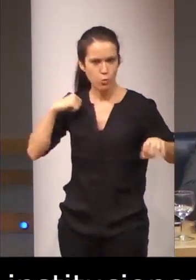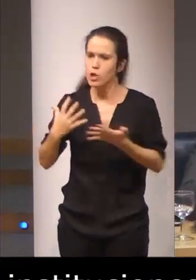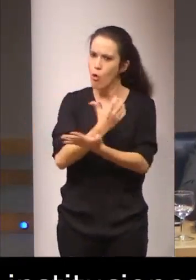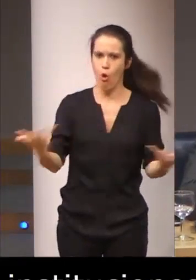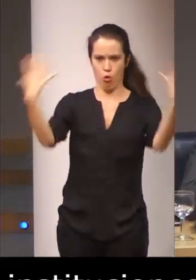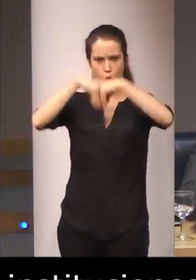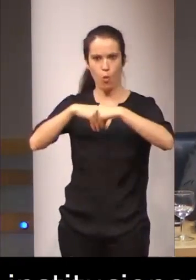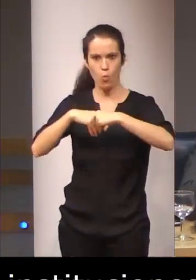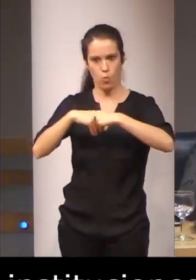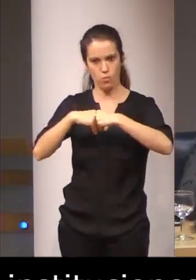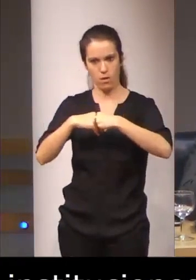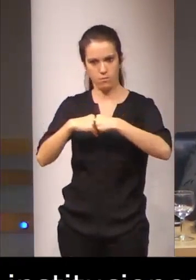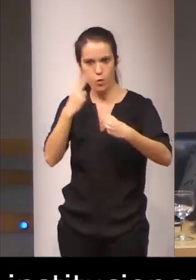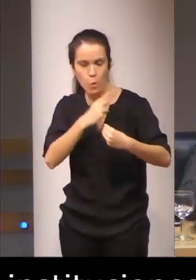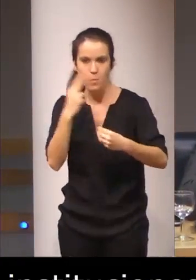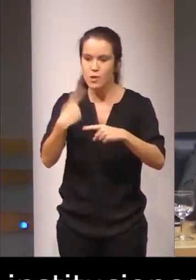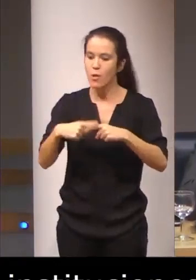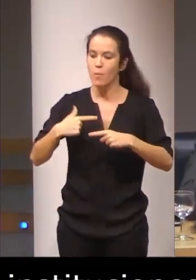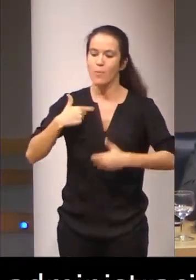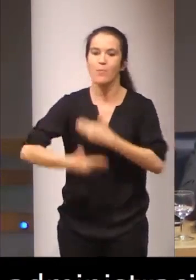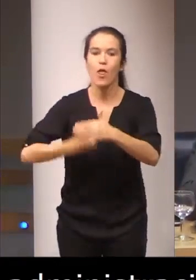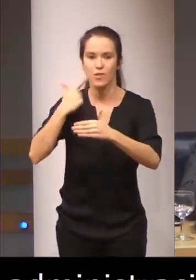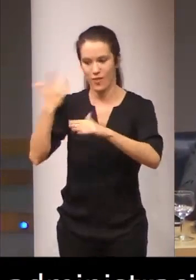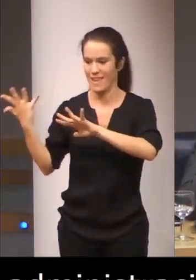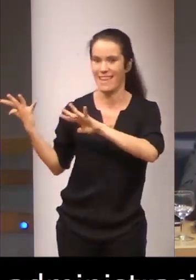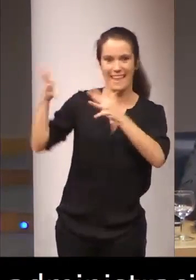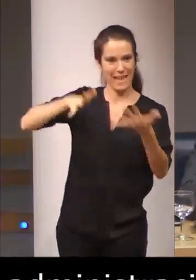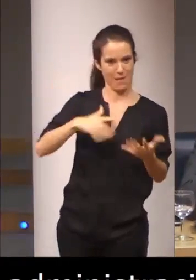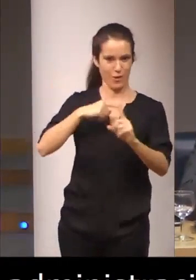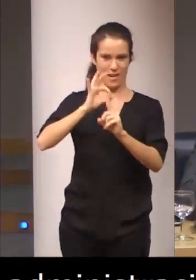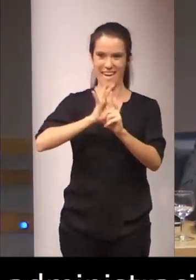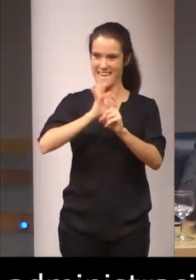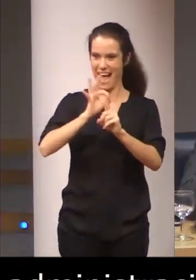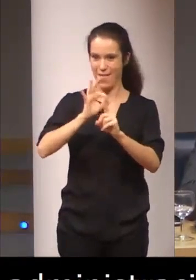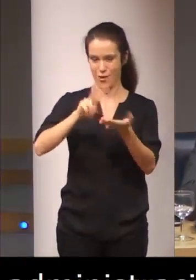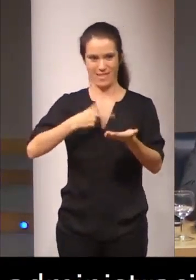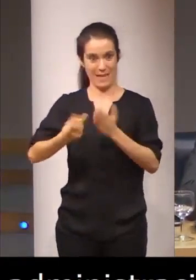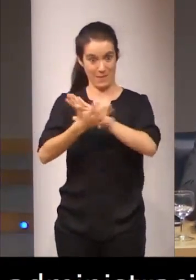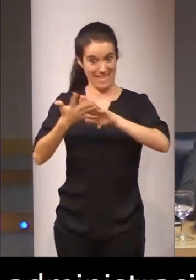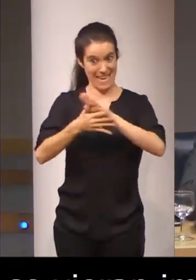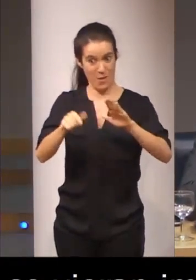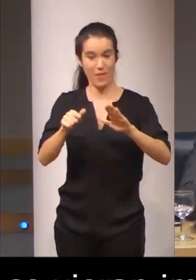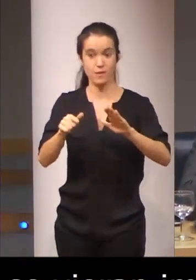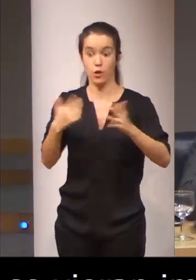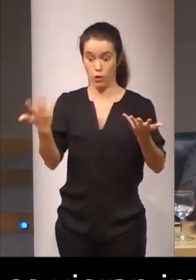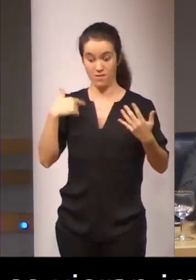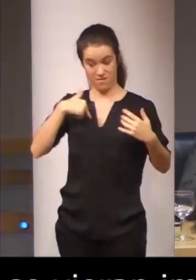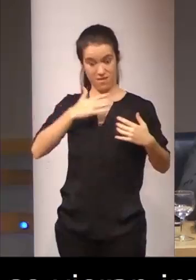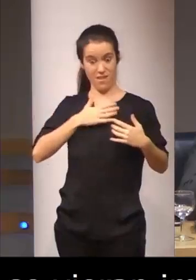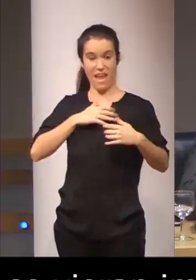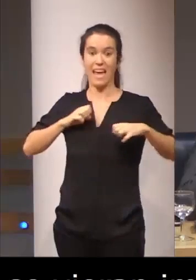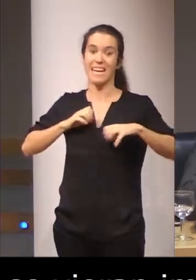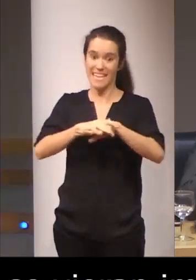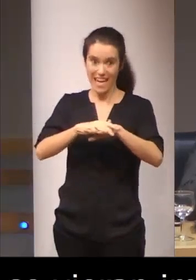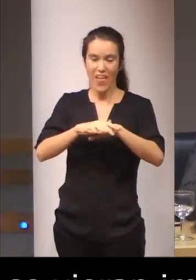implicadas, involucradas en el proceso de implantación del grado de interpretación de lengua de signos. En ese sentido, la red ha sido